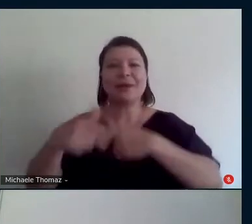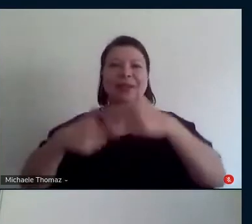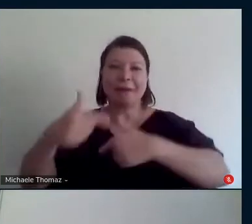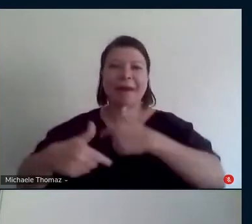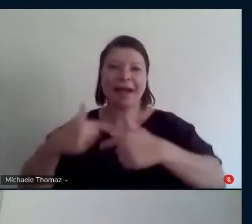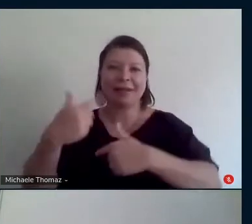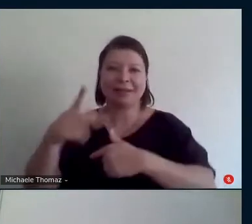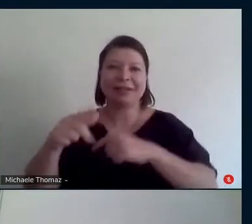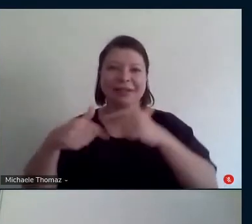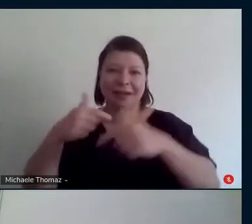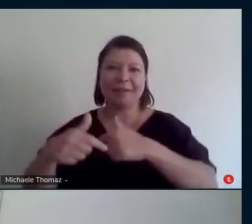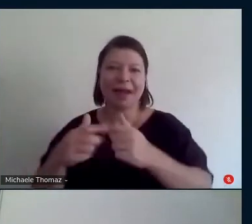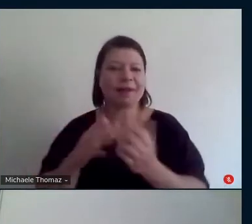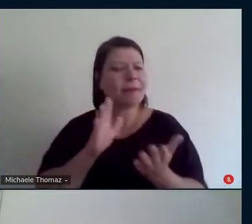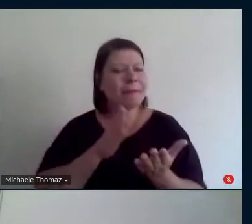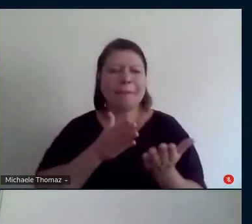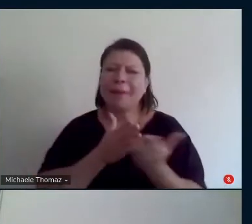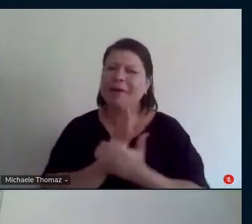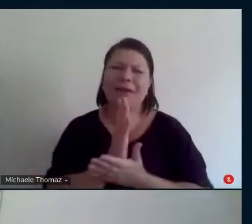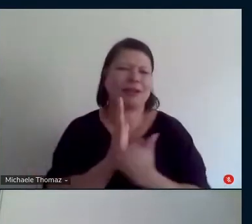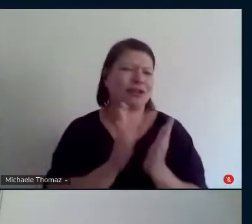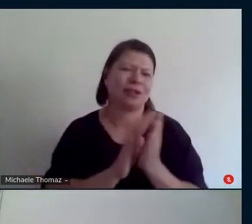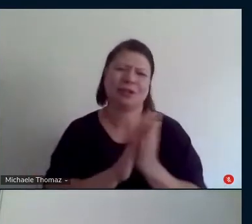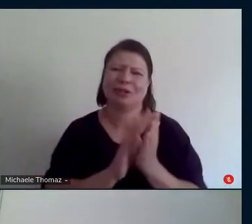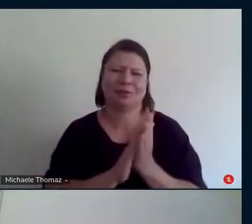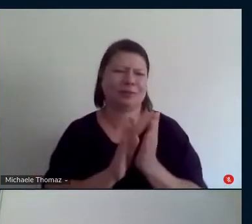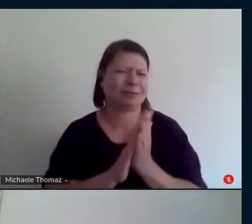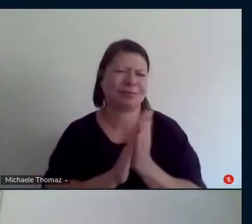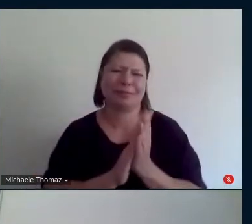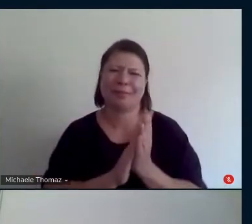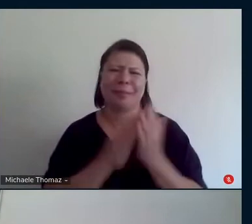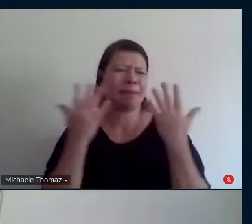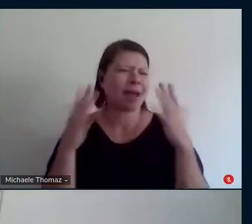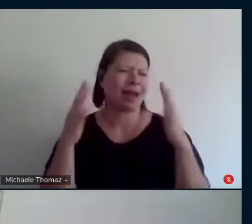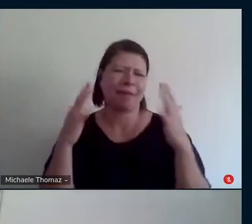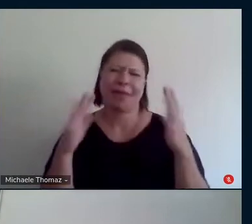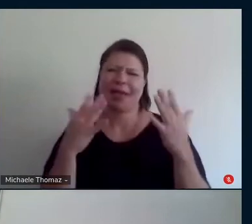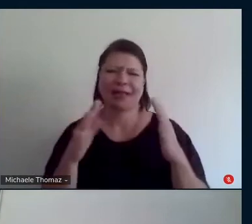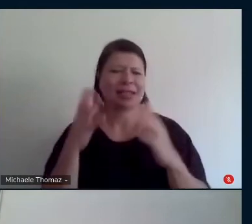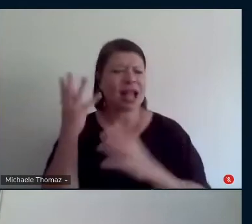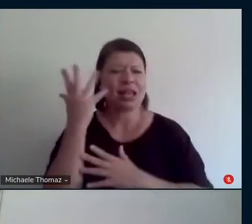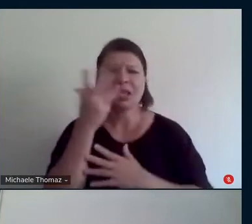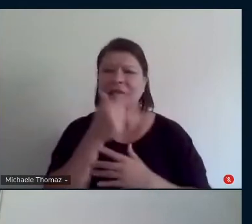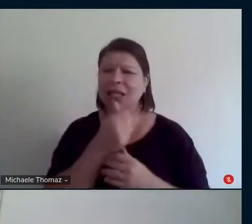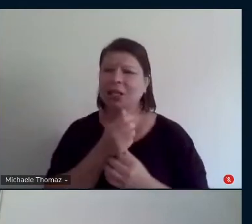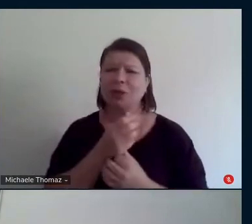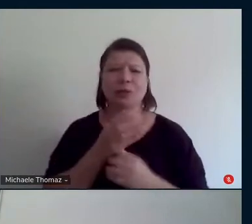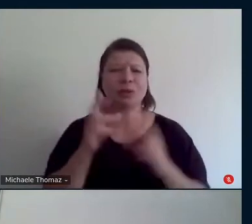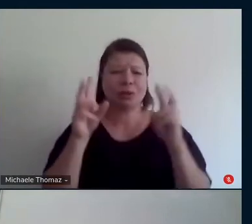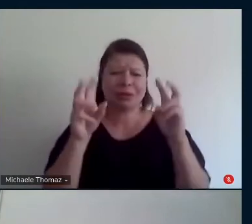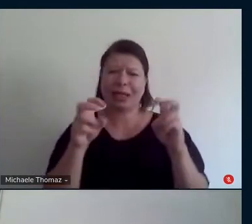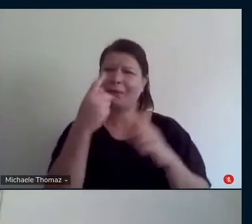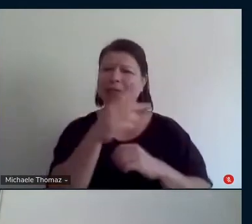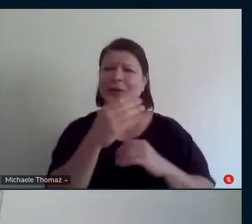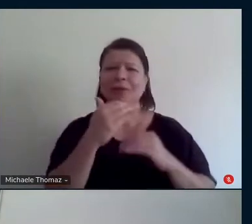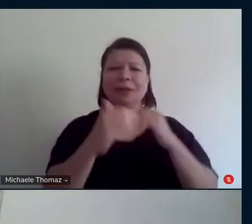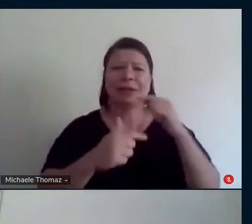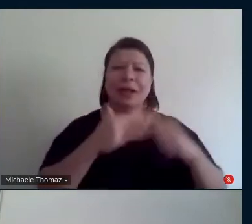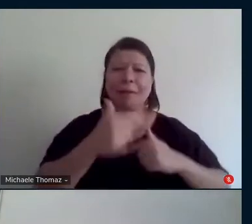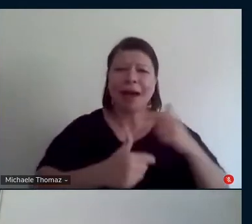querida Pathy parabéns viu pelo lindo caminho que você ajudou aí a trilhar